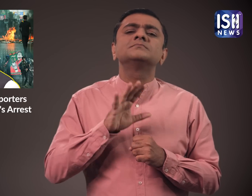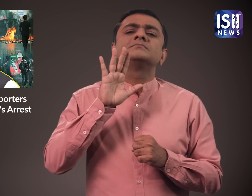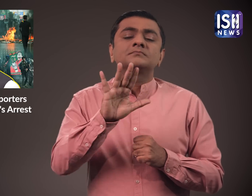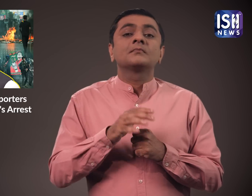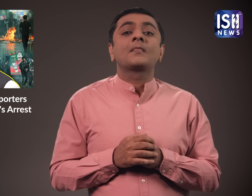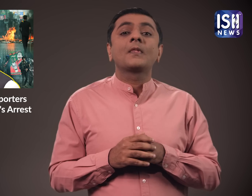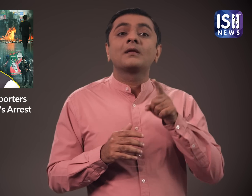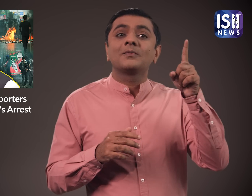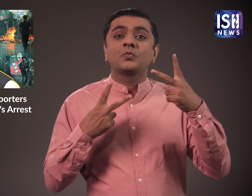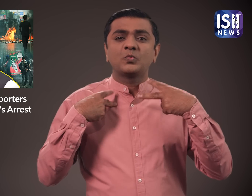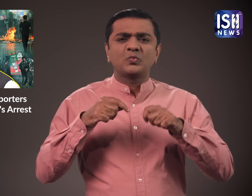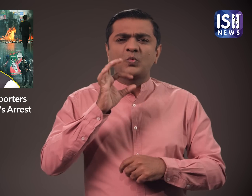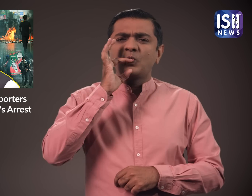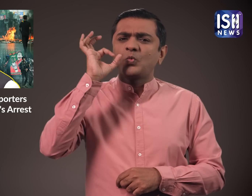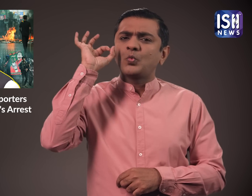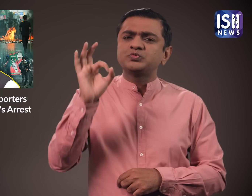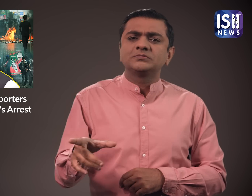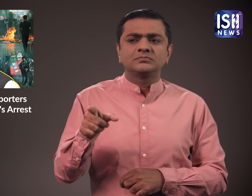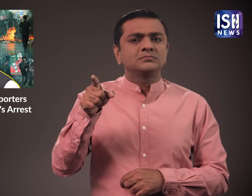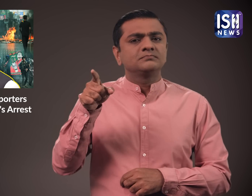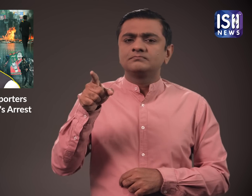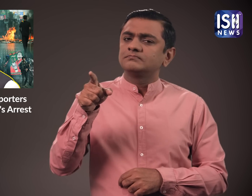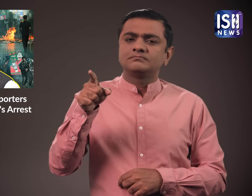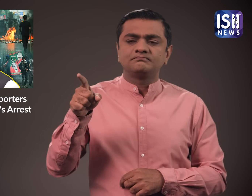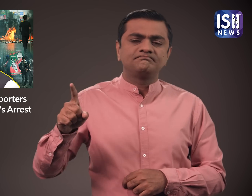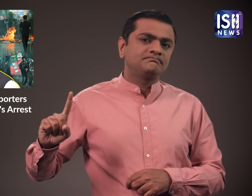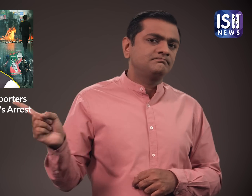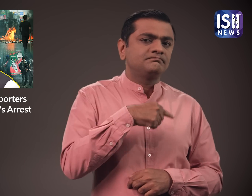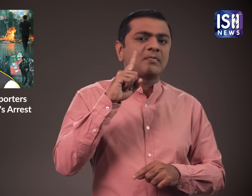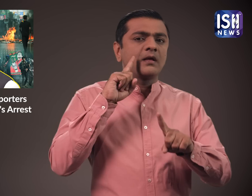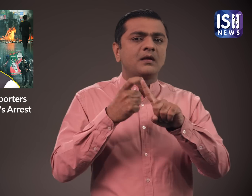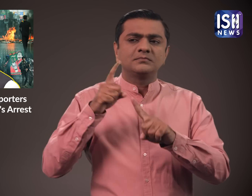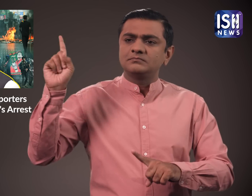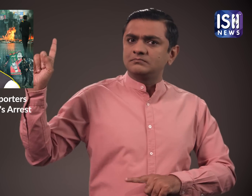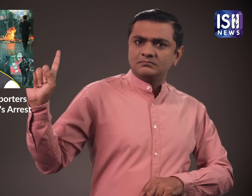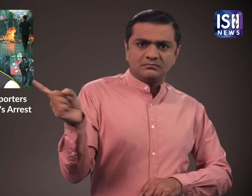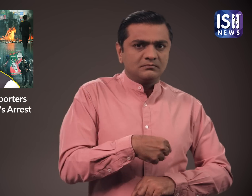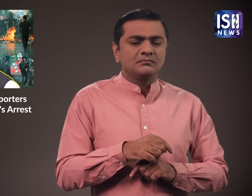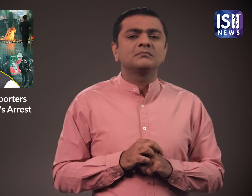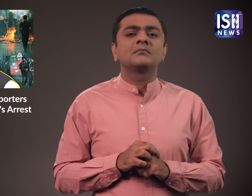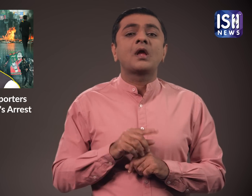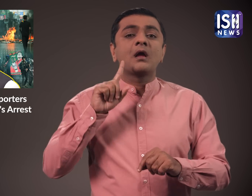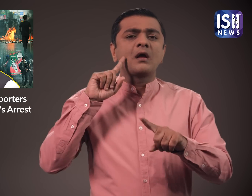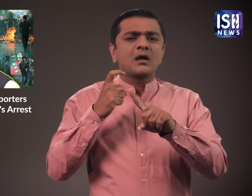खान ने कहा कि उन्होंने मूलिया का प्रतिशत चुका कर सरकार से उपहार खरीद लिये थे